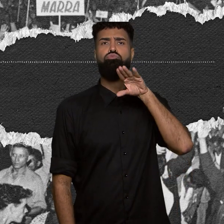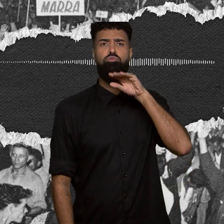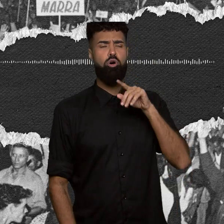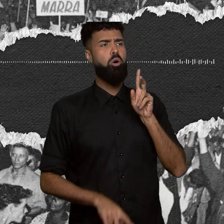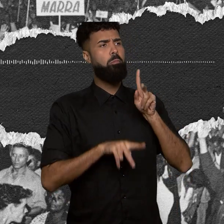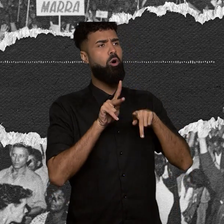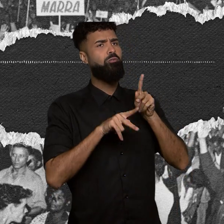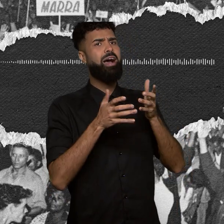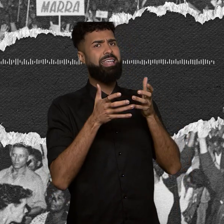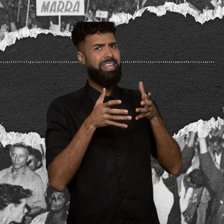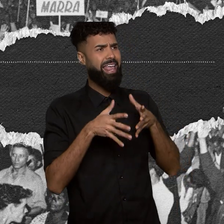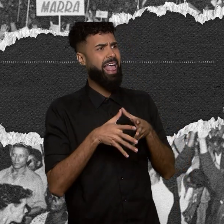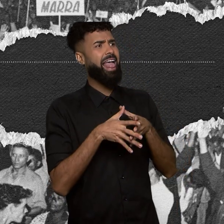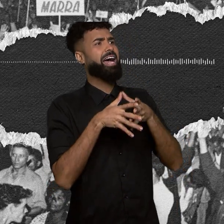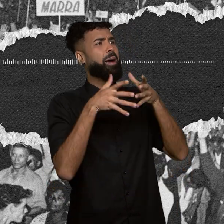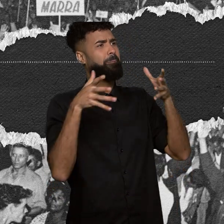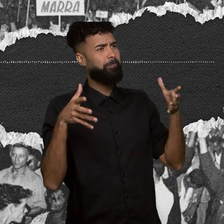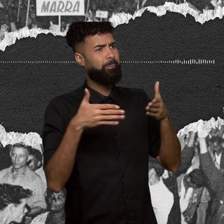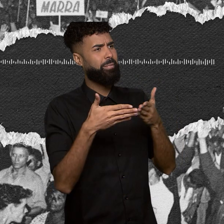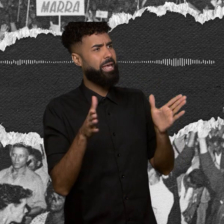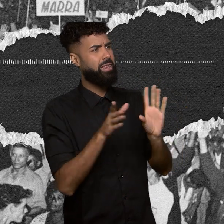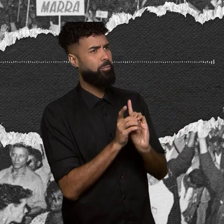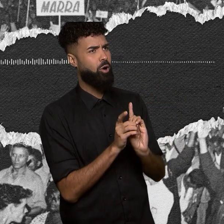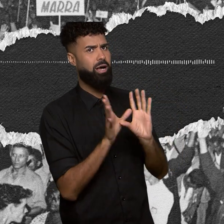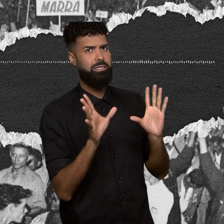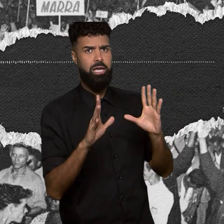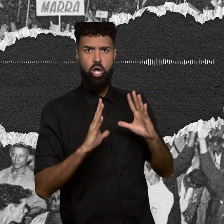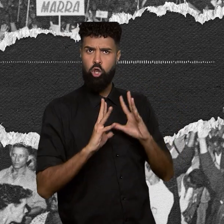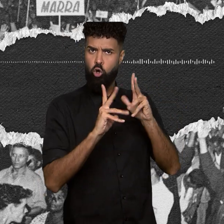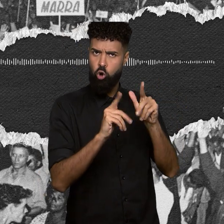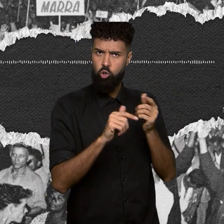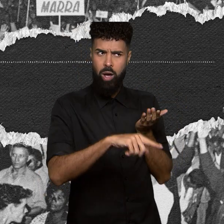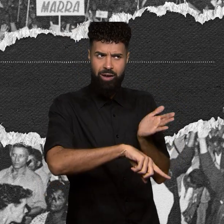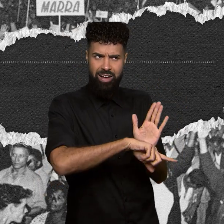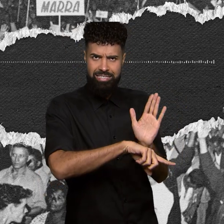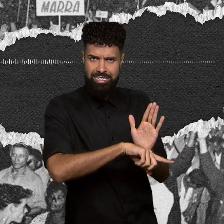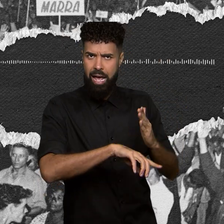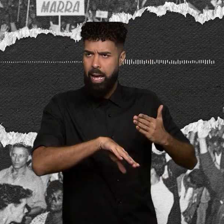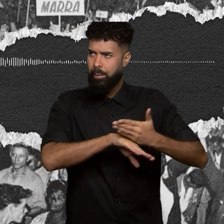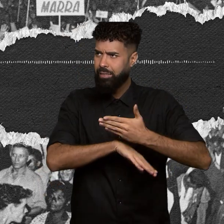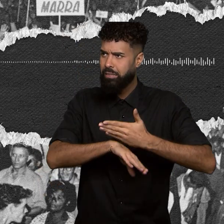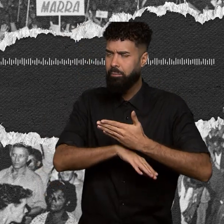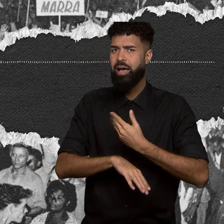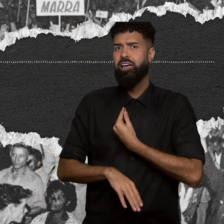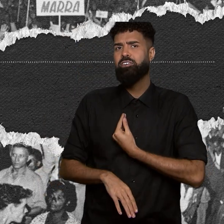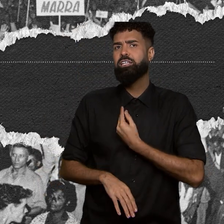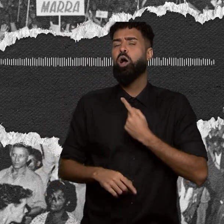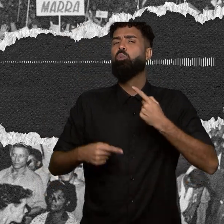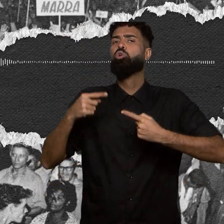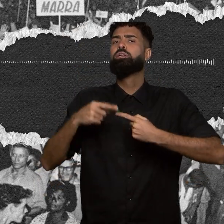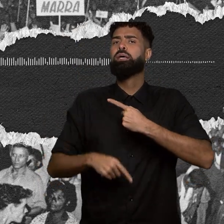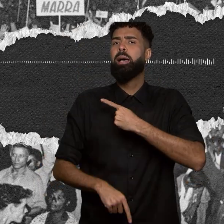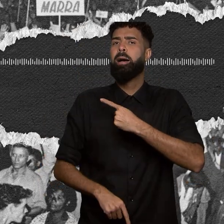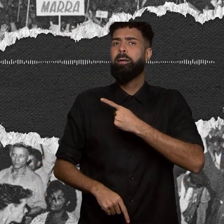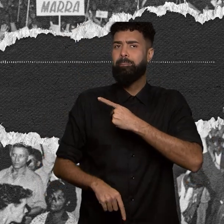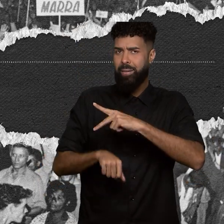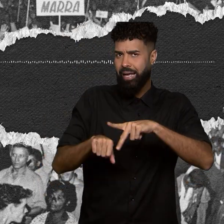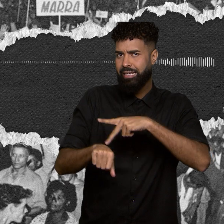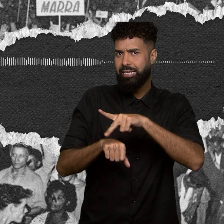a todos seja facilitado participar da vida política do país através do voto, podendo votar